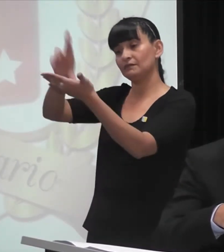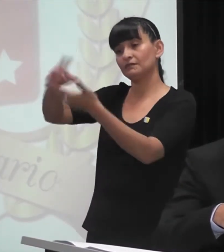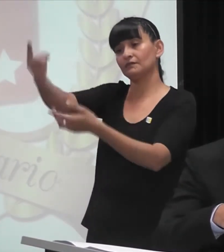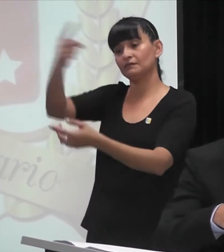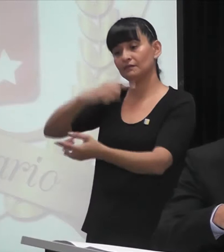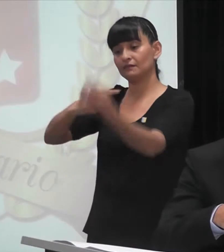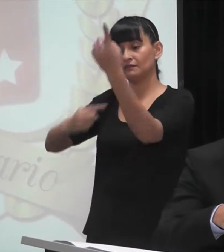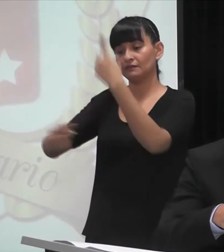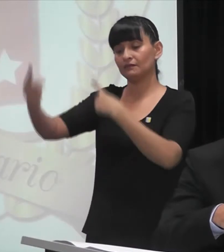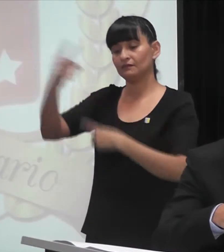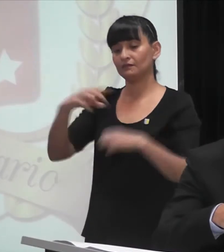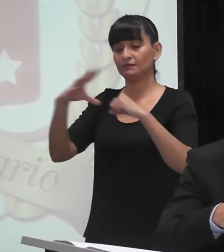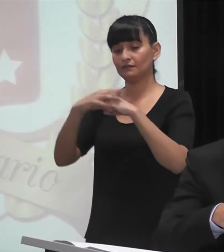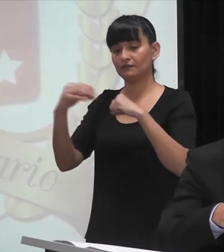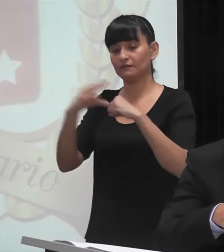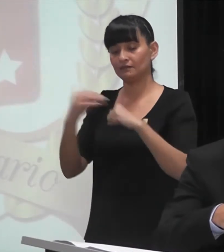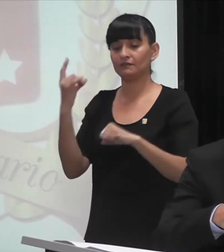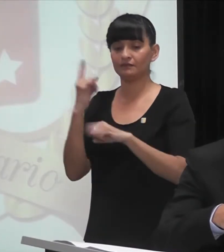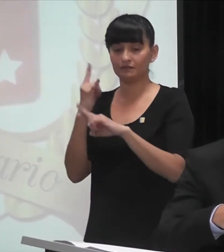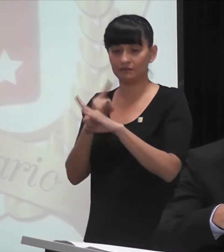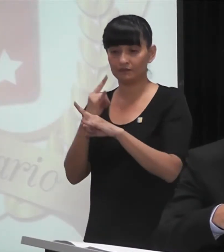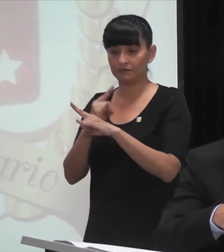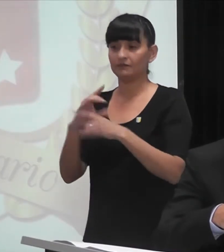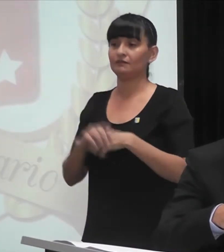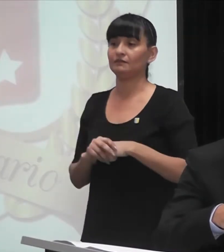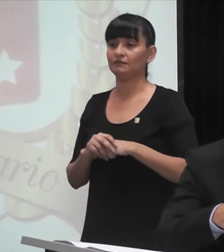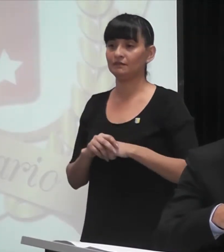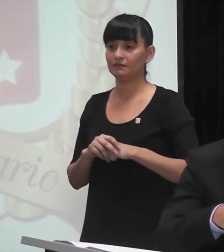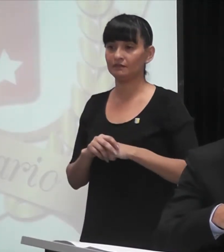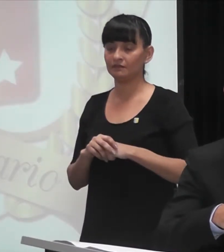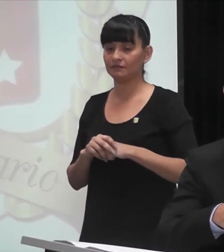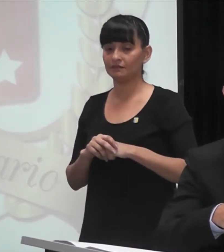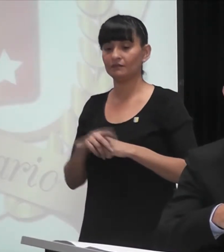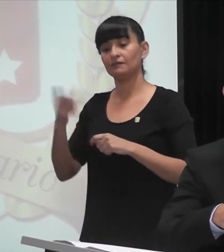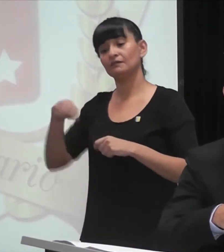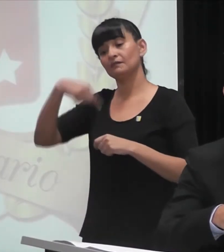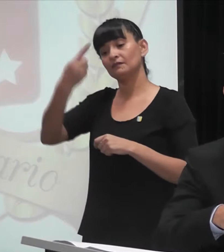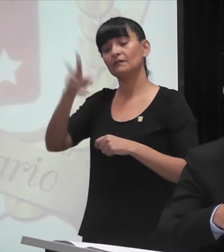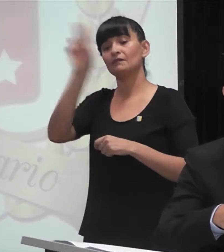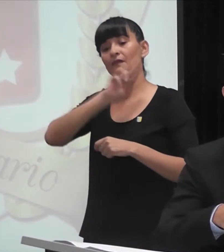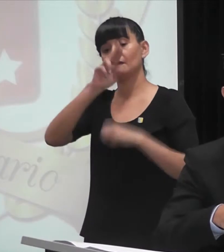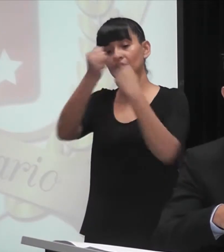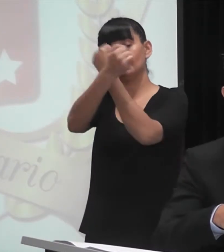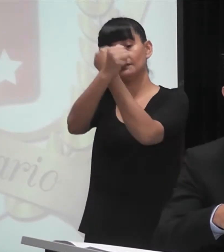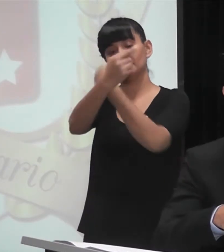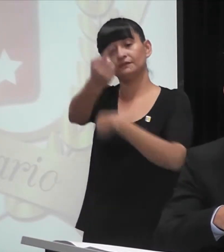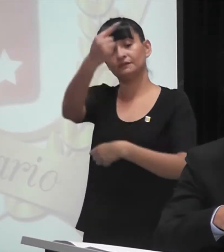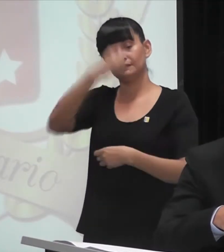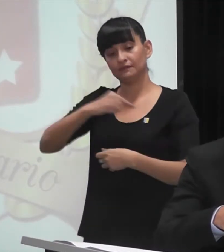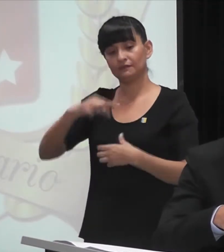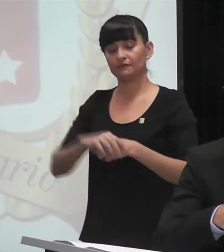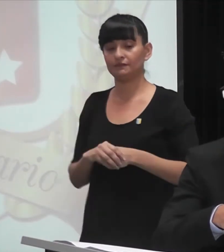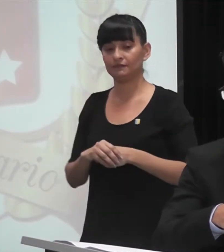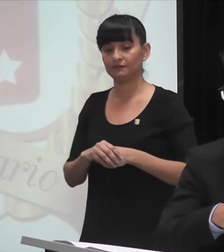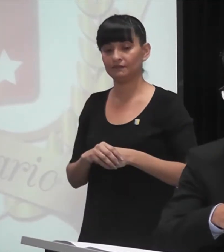Beba Moreno, profesora de Geografía, que venía de las Breñas. La profesora Pérez